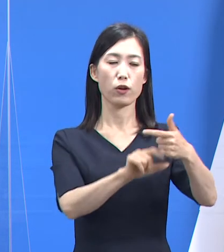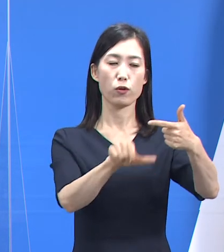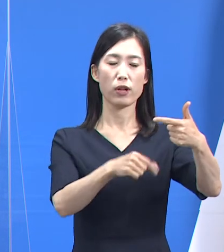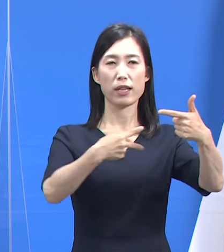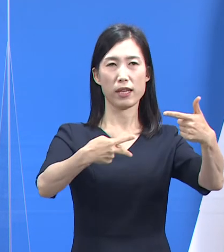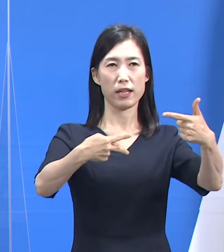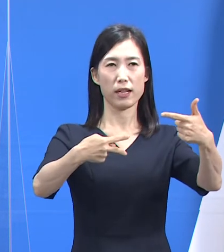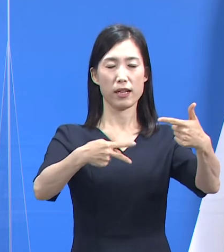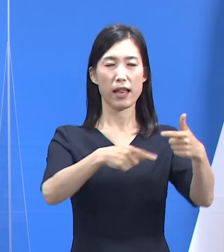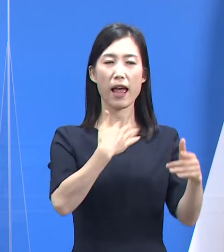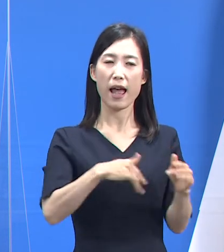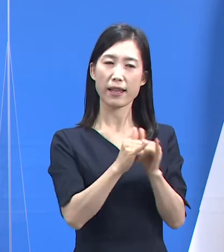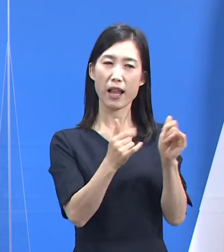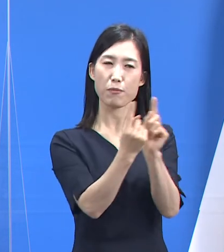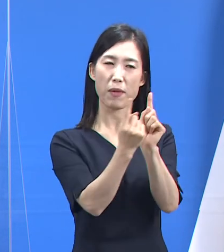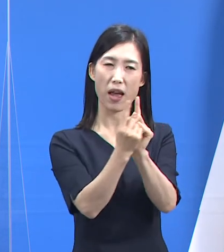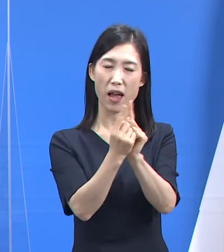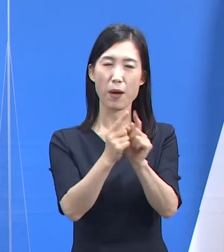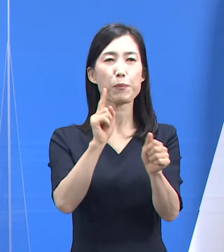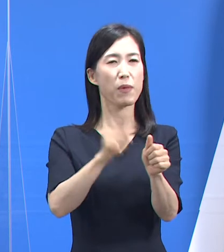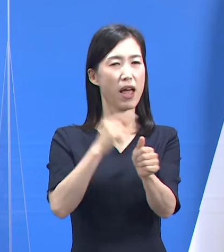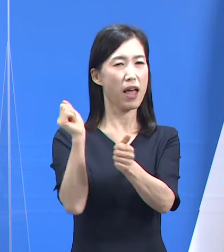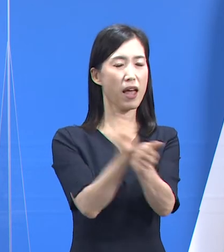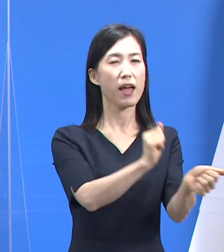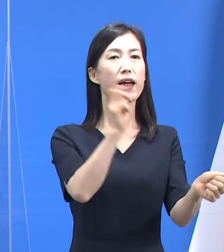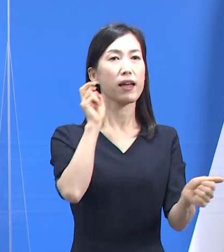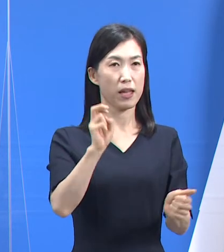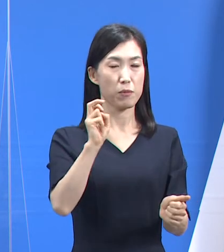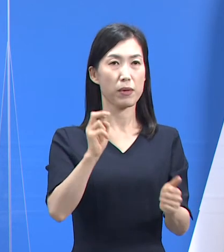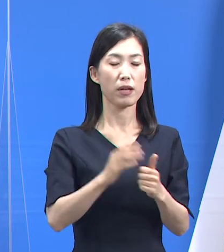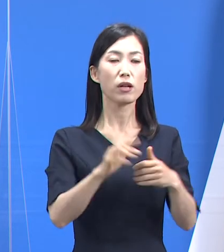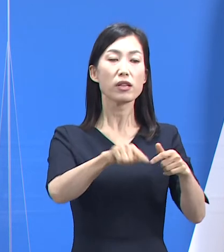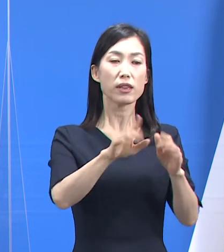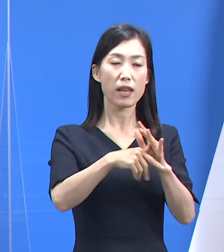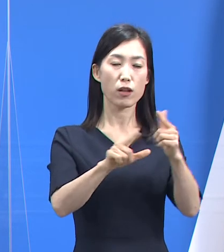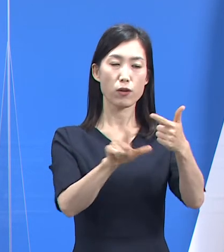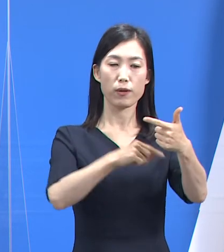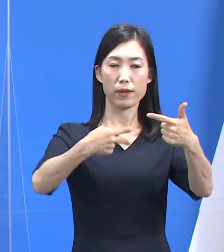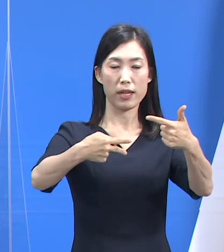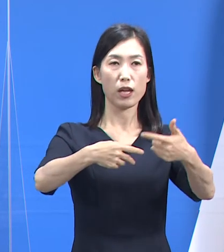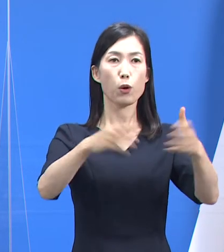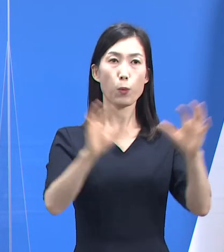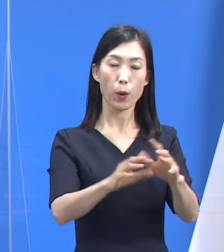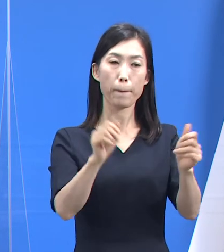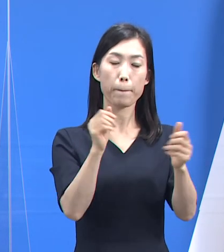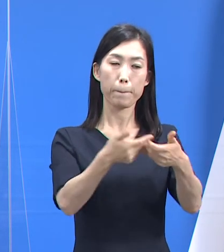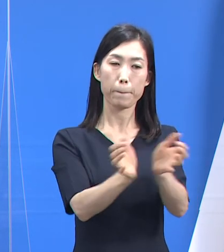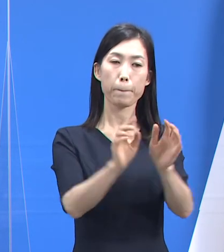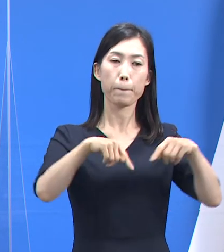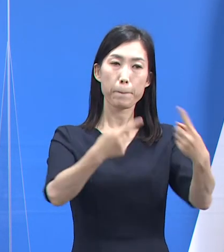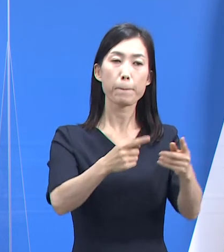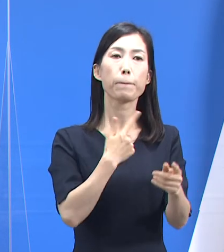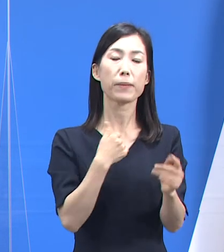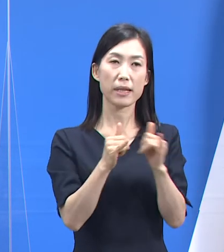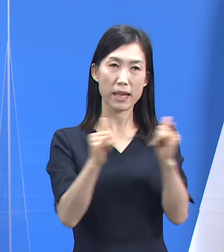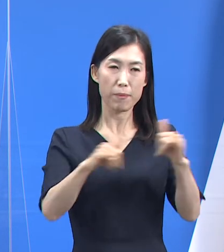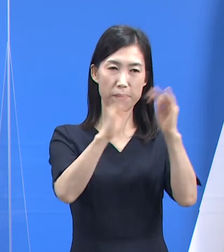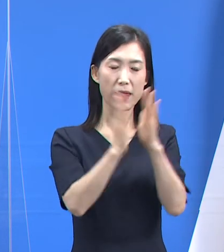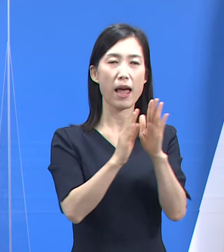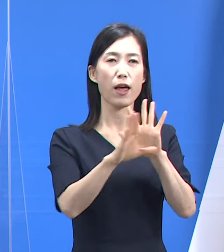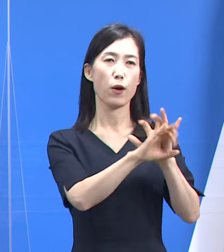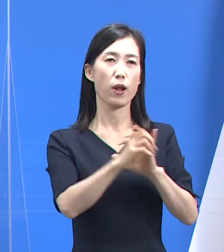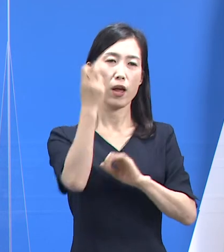2일에 진 모임을 가진 이력이 확인되어 모임 참석자들을 대상으로 진단검사를 실시했습니다.